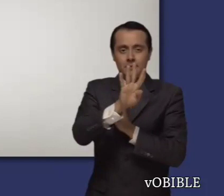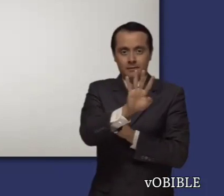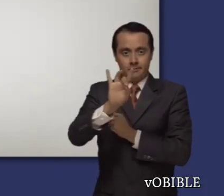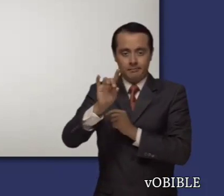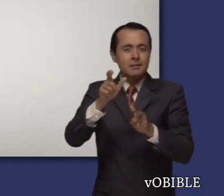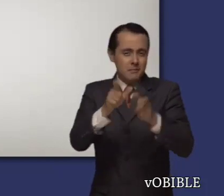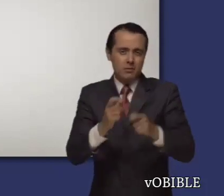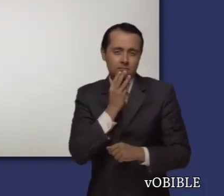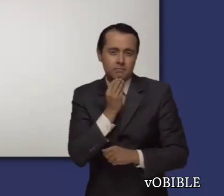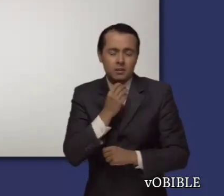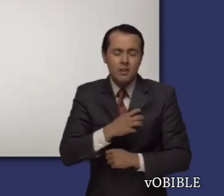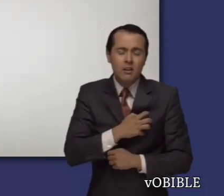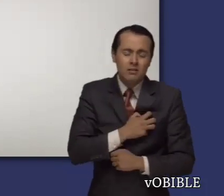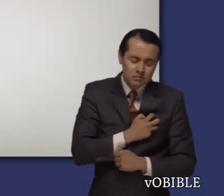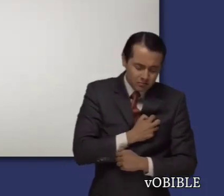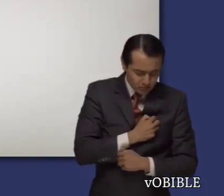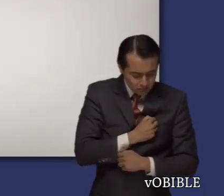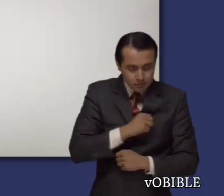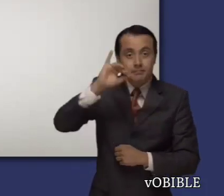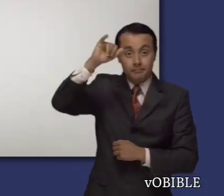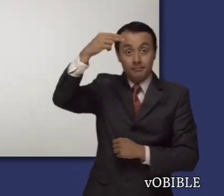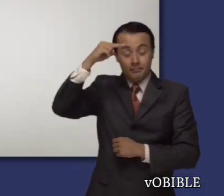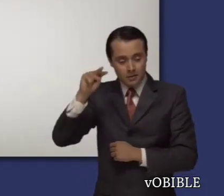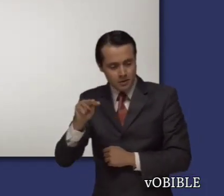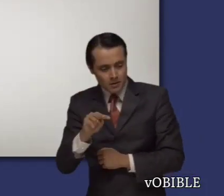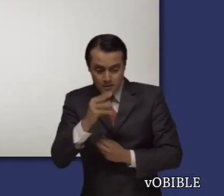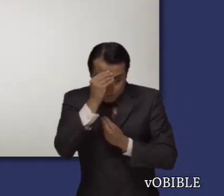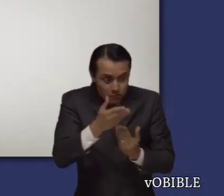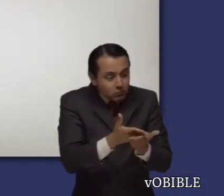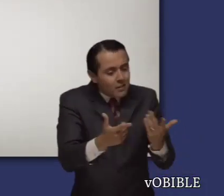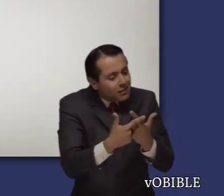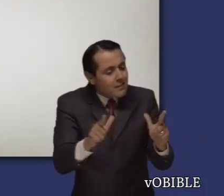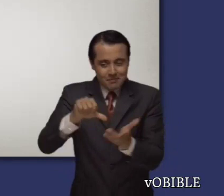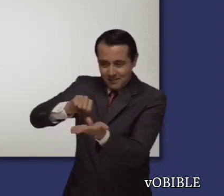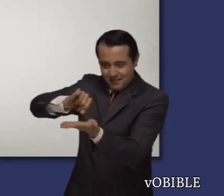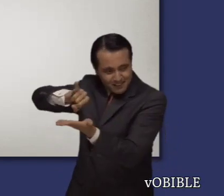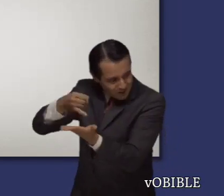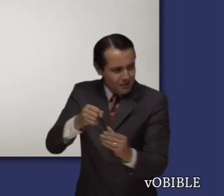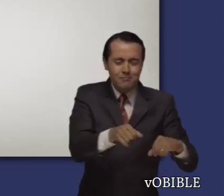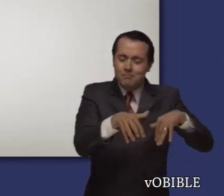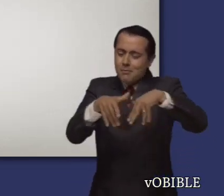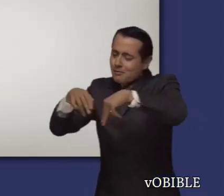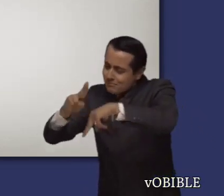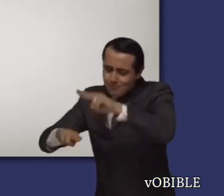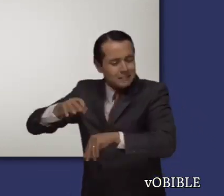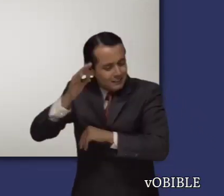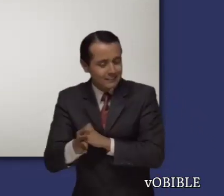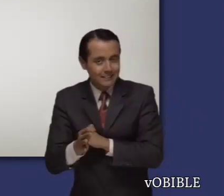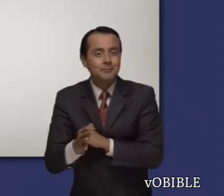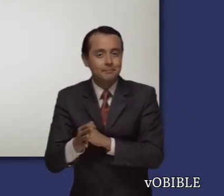Los capítulos 33 a 48 contienen un mensaje de esperanza y de restauración de la adoración pura.